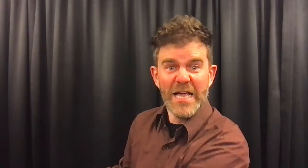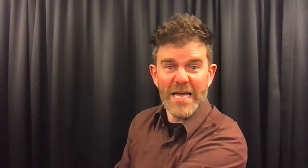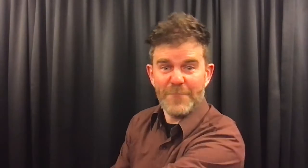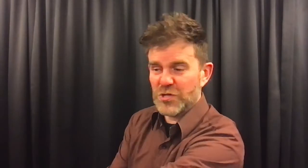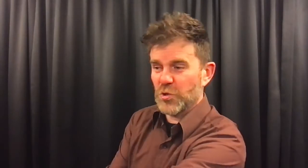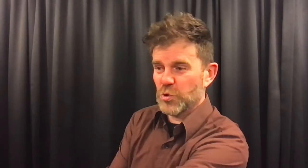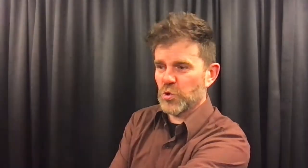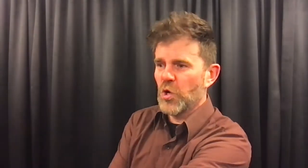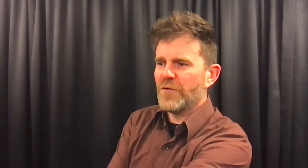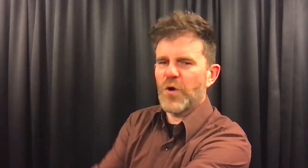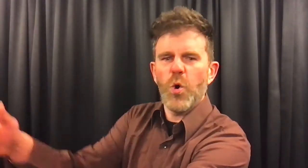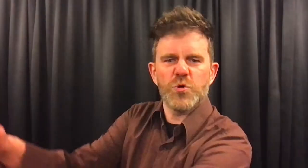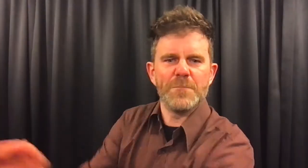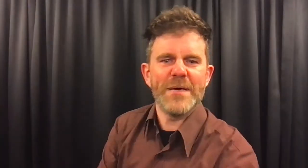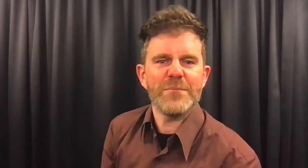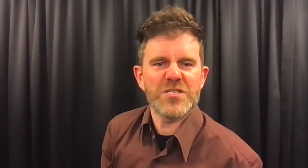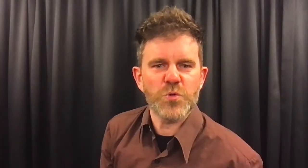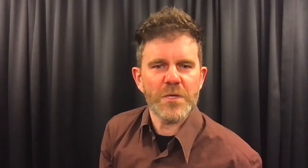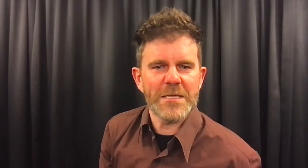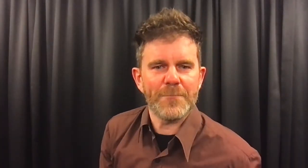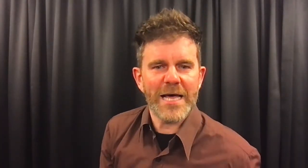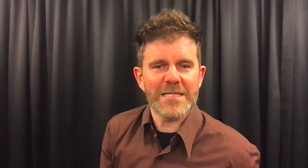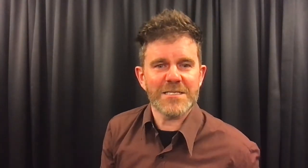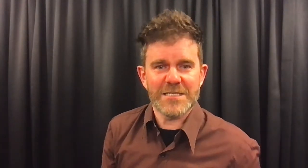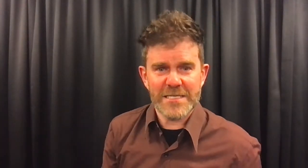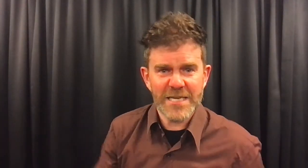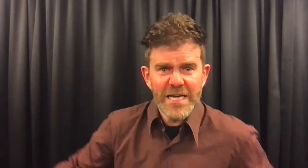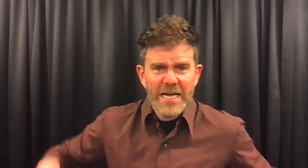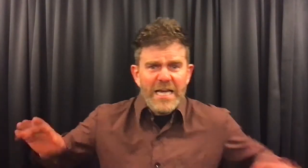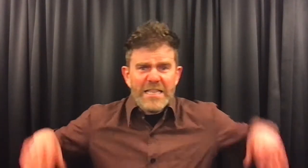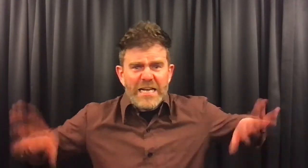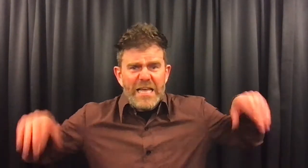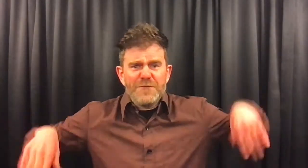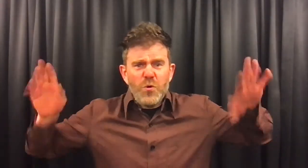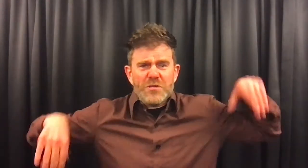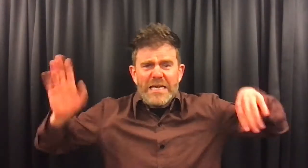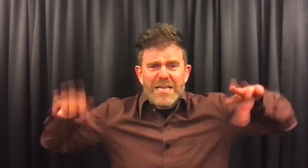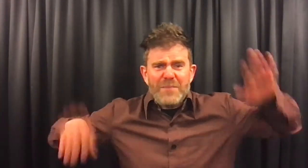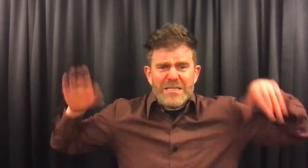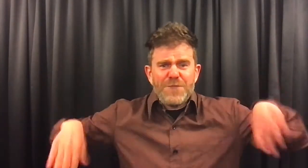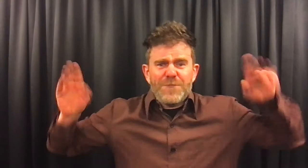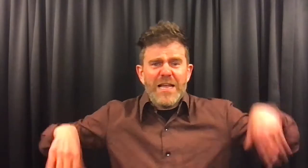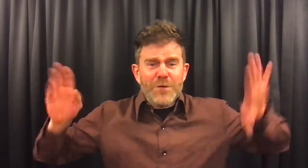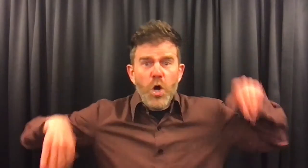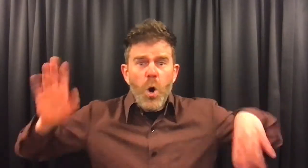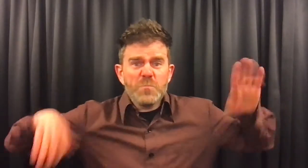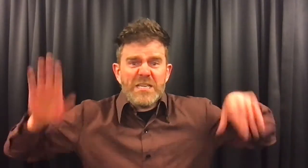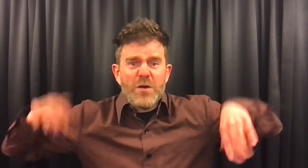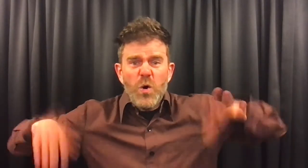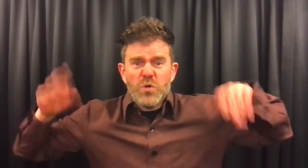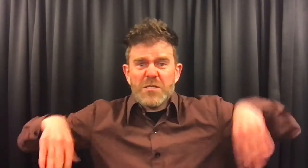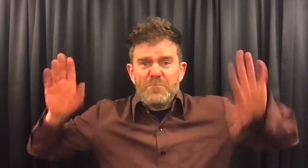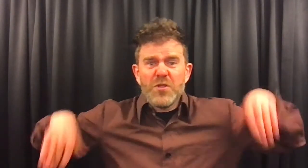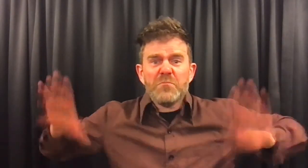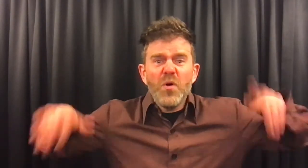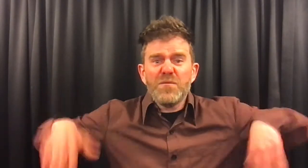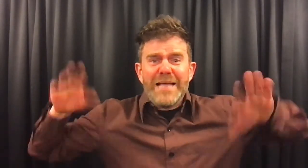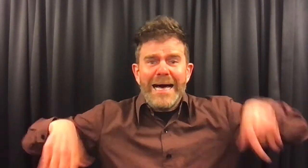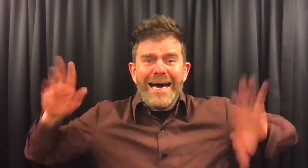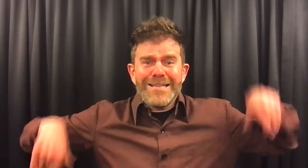En er werd zo'n verhoogde babystoel in de plaats gezet. En dat kleine vogeltje ging dan maar te flatteren op zijn hoogste punt boven de arend.